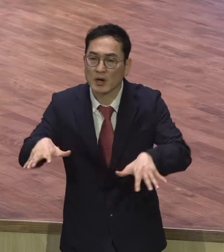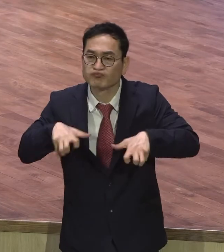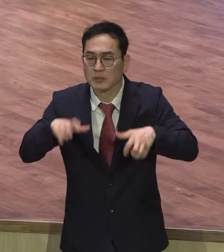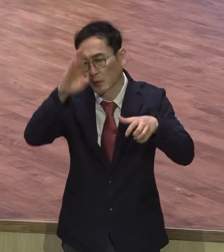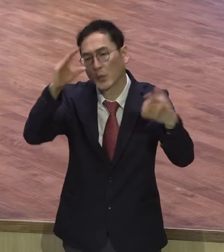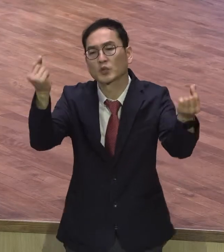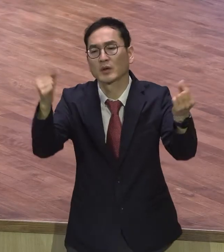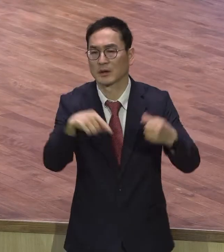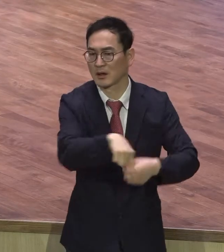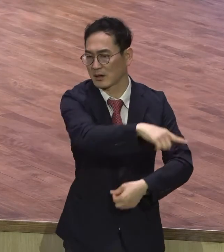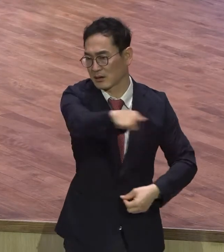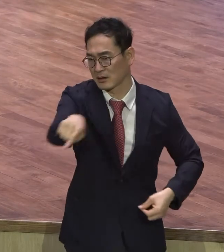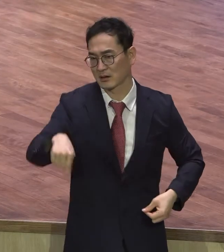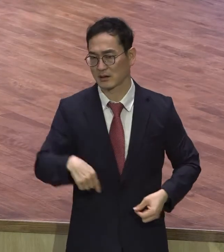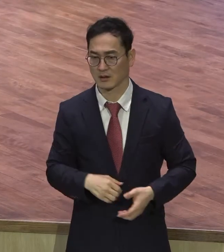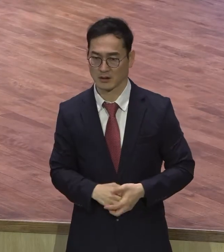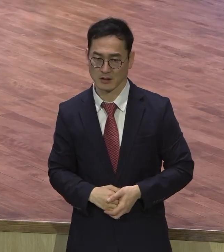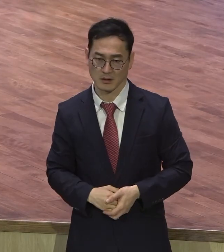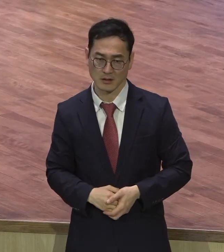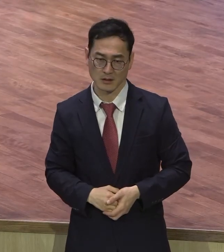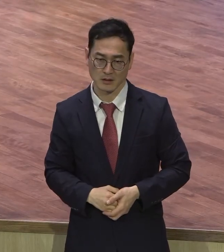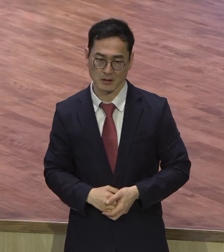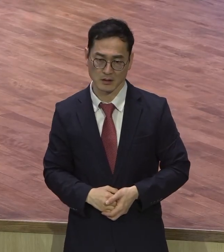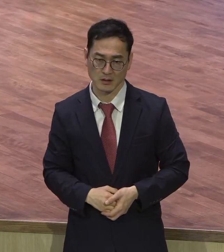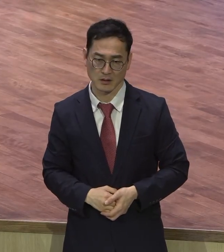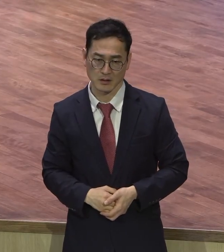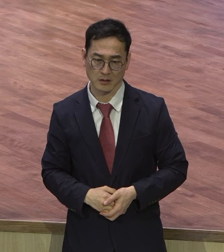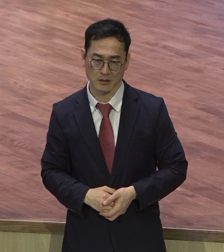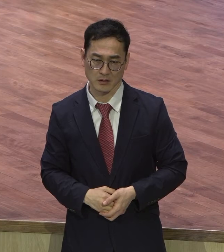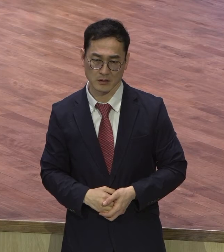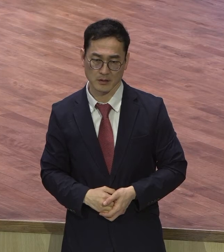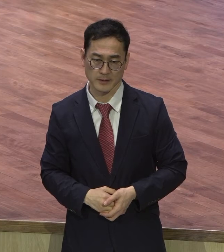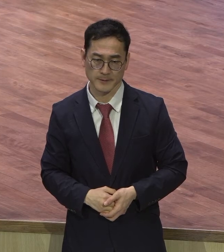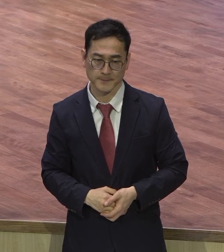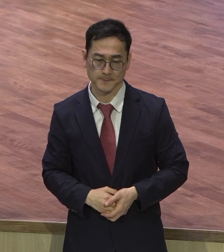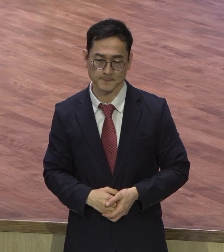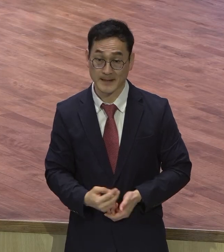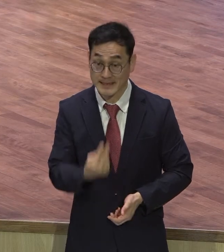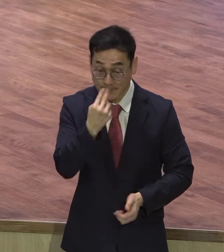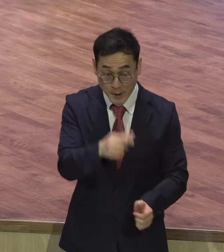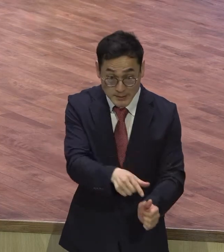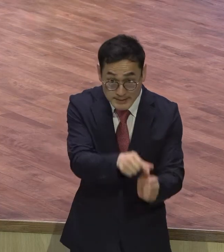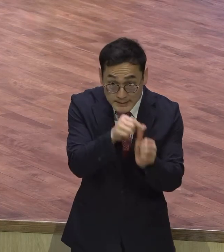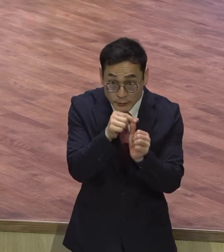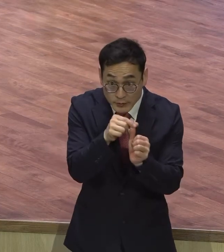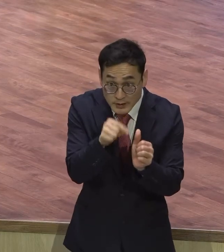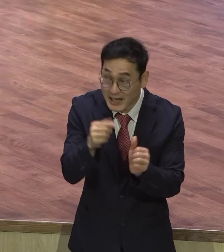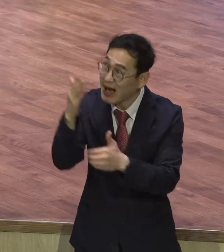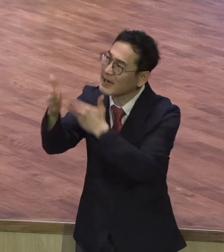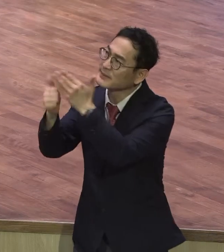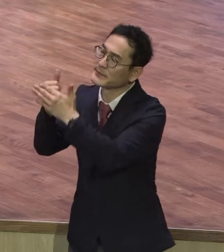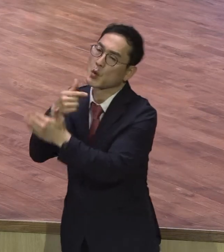생명살리는 믿음 하나님의 관심입니다. 여러분 관심은 돈이겠지만 하나님의 관심은 아니